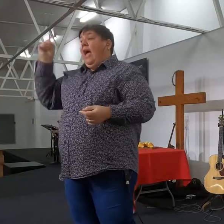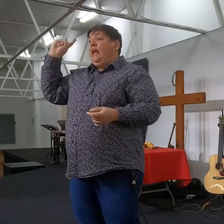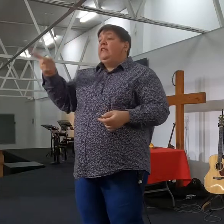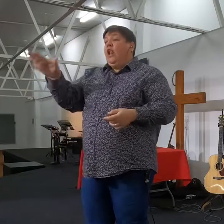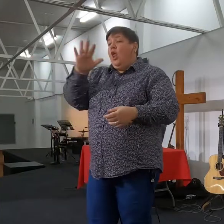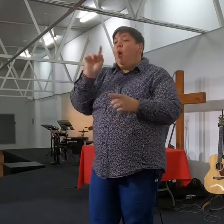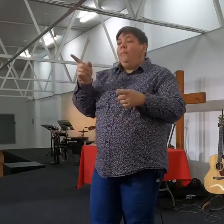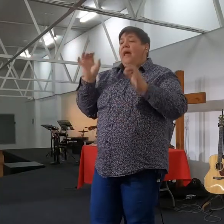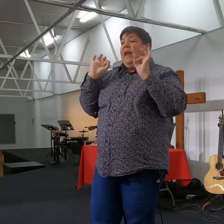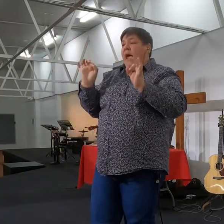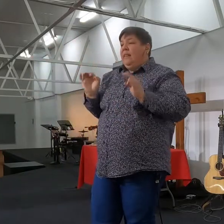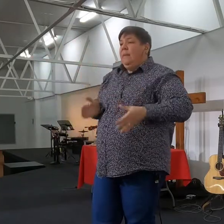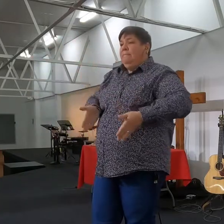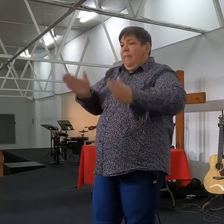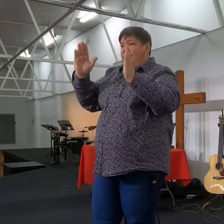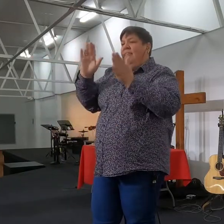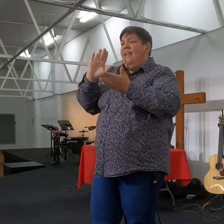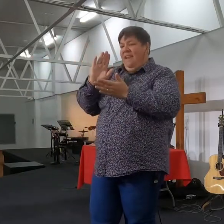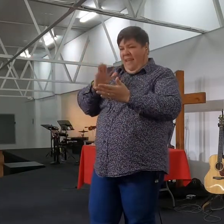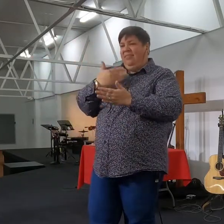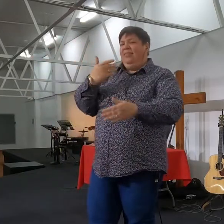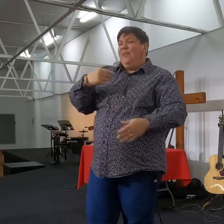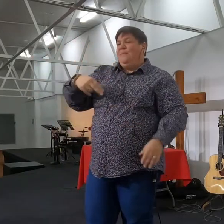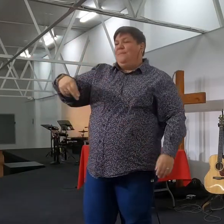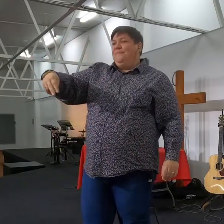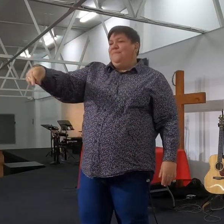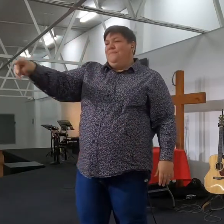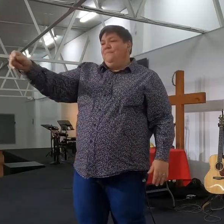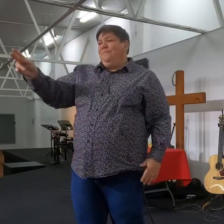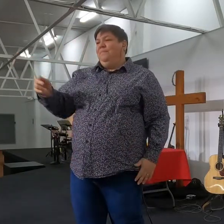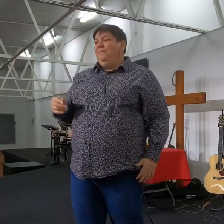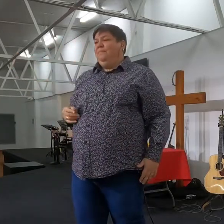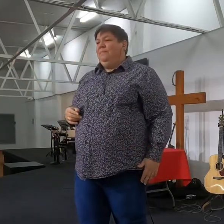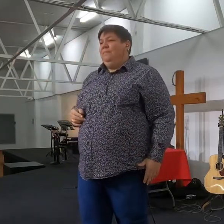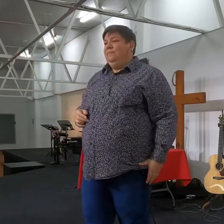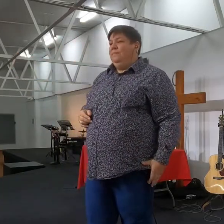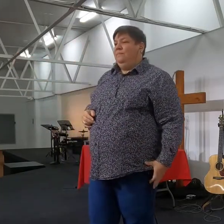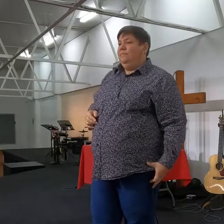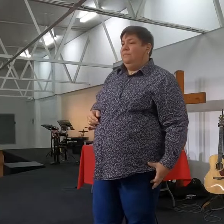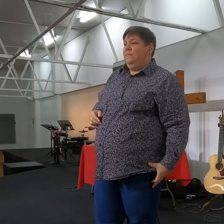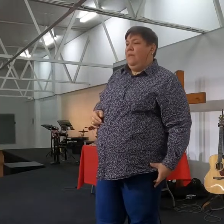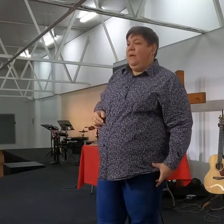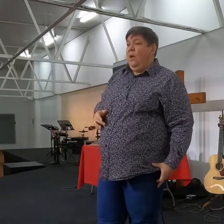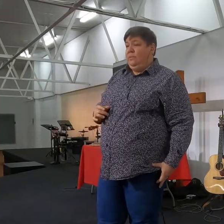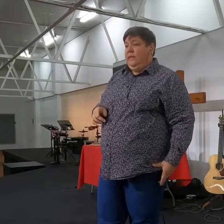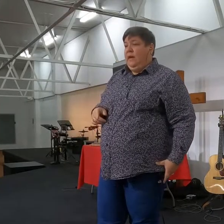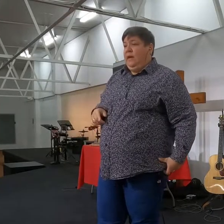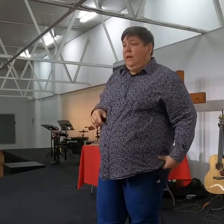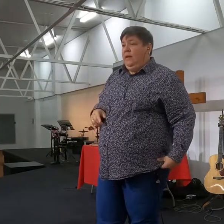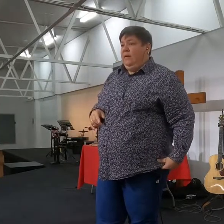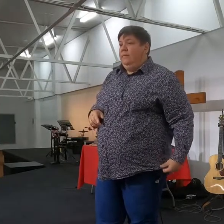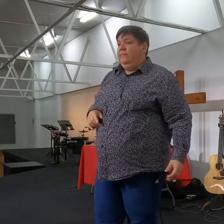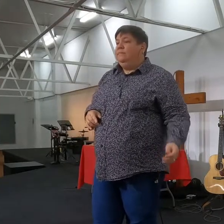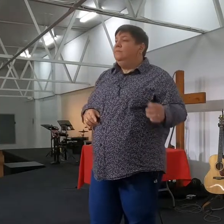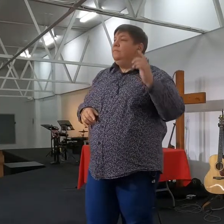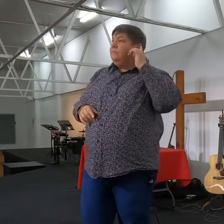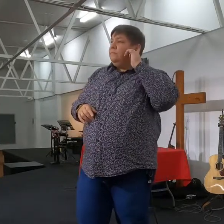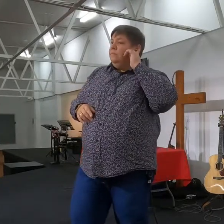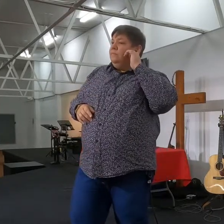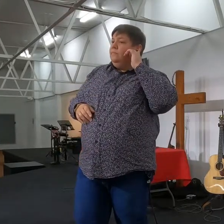hy sal jou op die rechte pad lepdoe. Nou hoor jy, al gauw, hou net die heen moet verstaan, die rechte pad is nie noodwendige pad, wat jy al die geld en al die voorspoed en al die